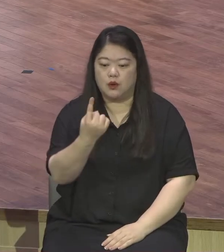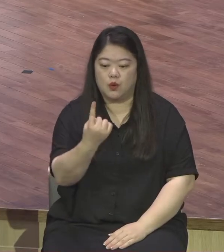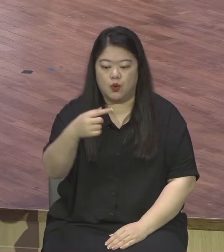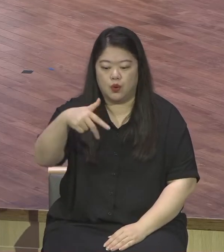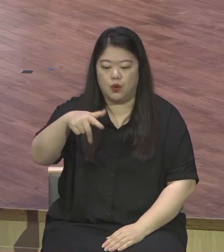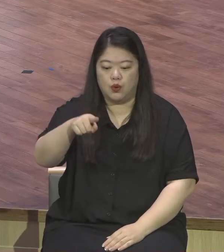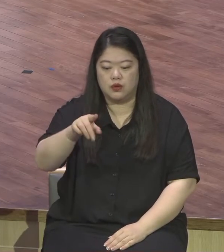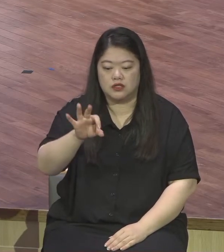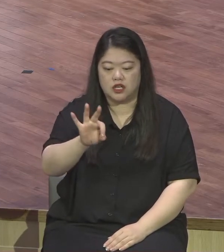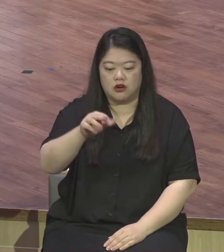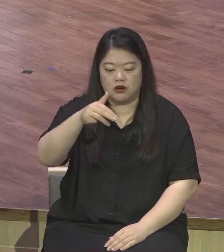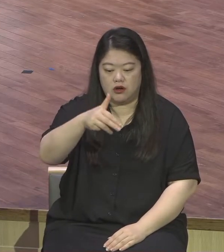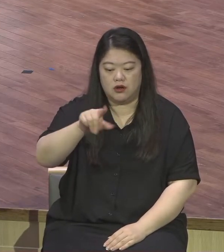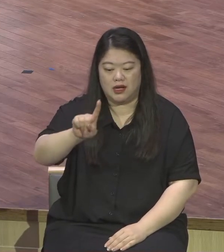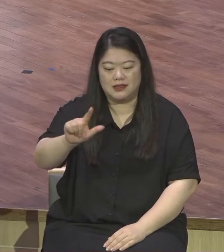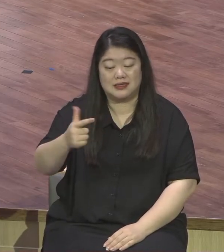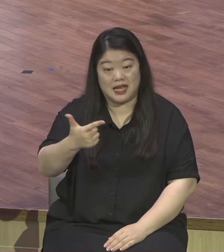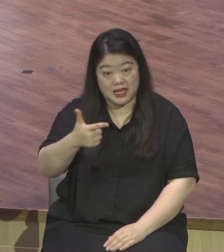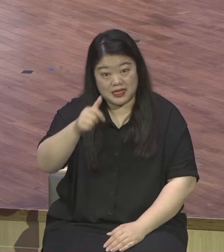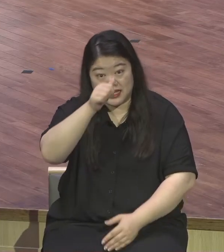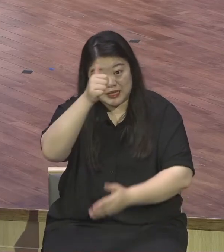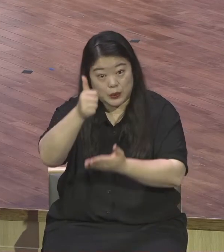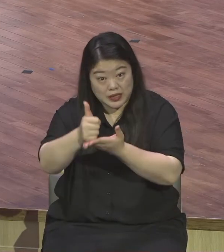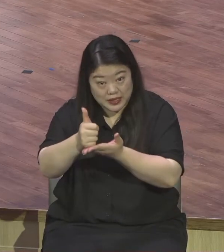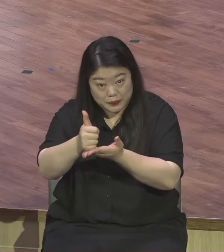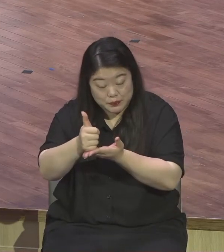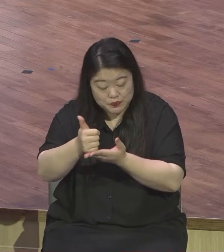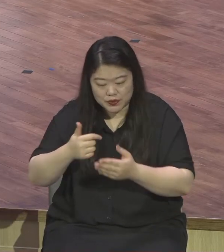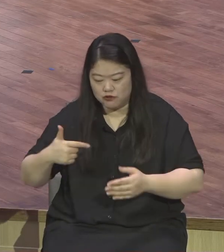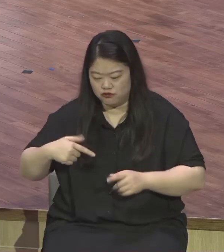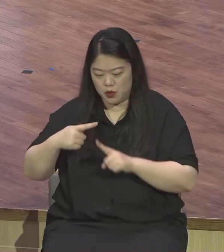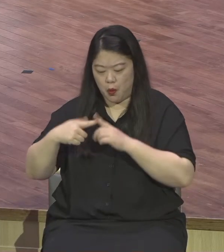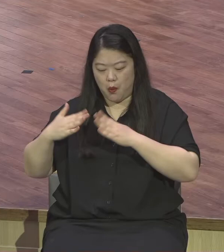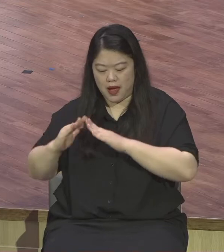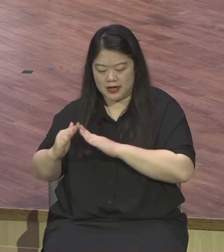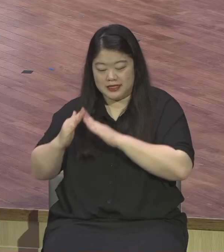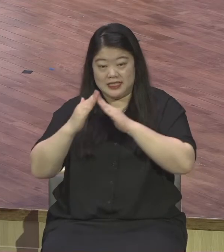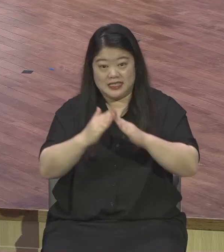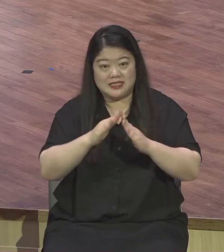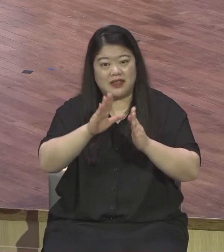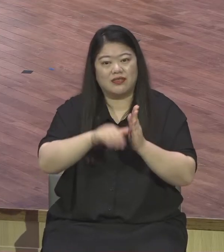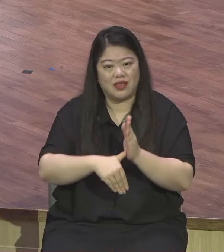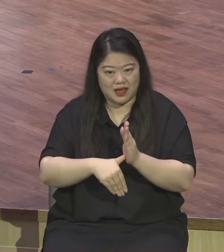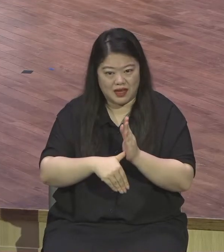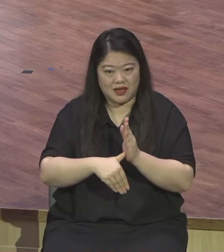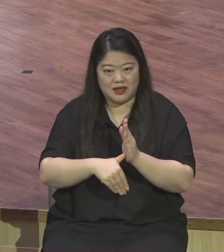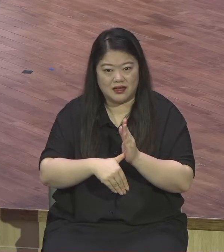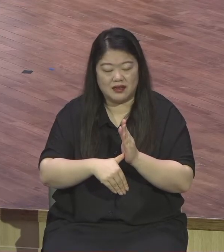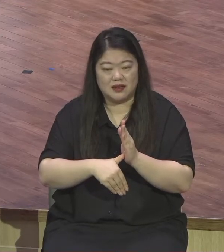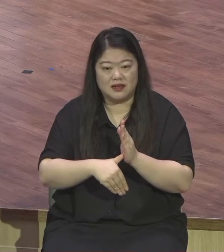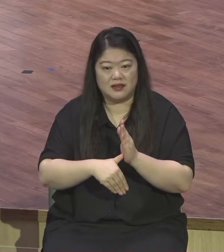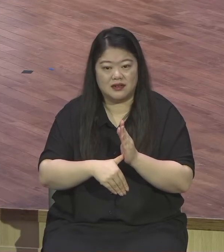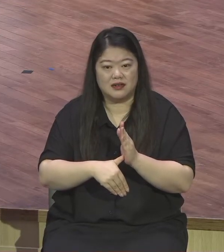우리 고정찬 장노님 제가 오늘 아직 만나지 못했습니다 예배 참석을 했는데